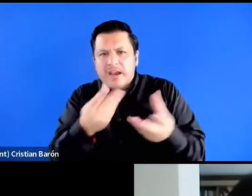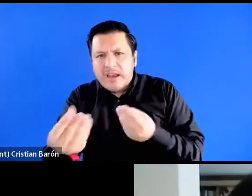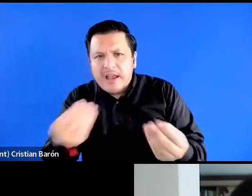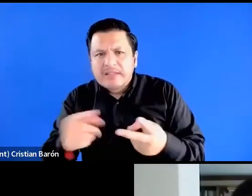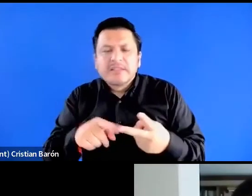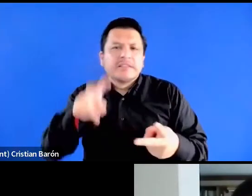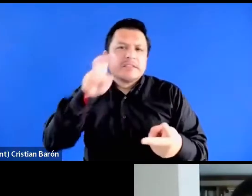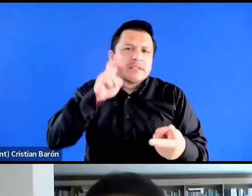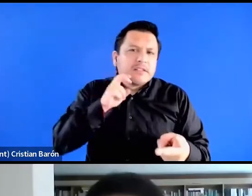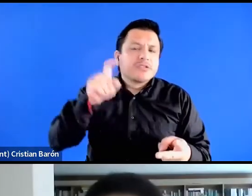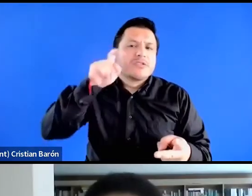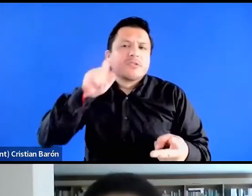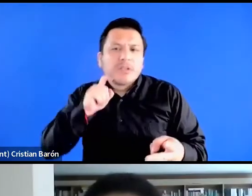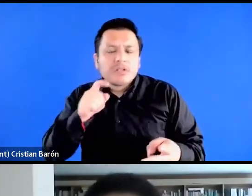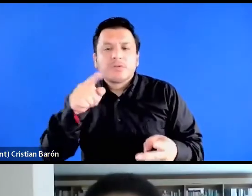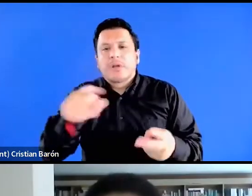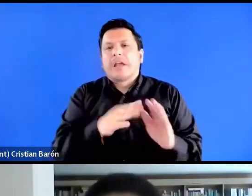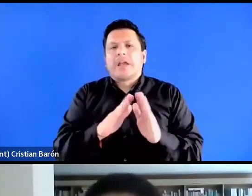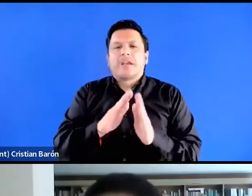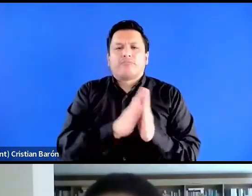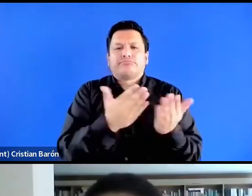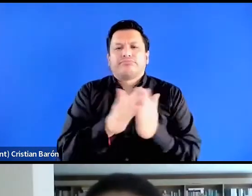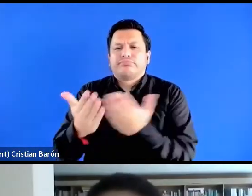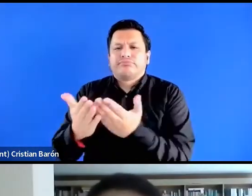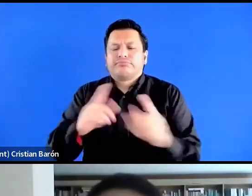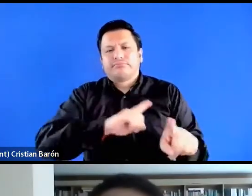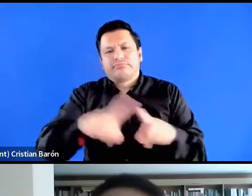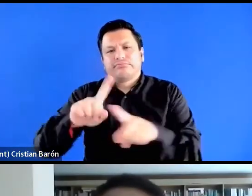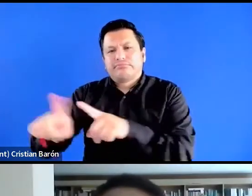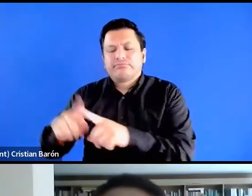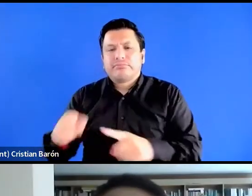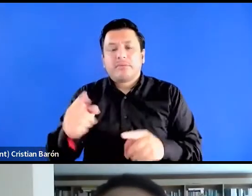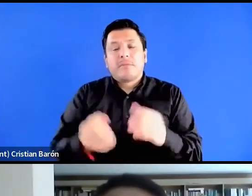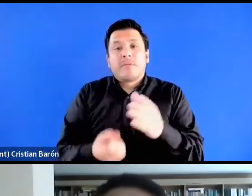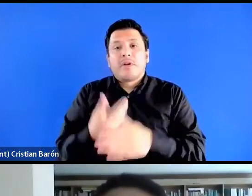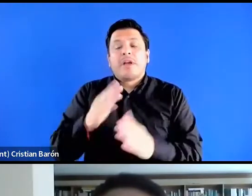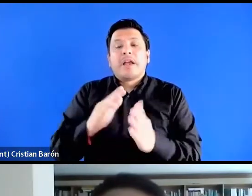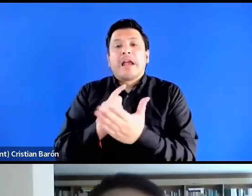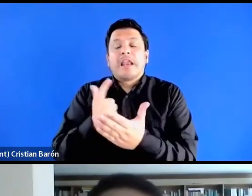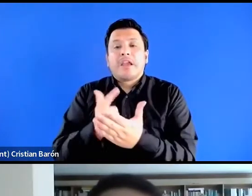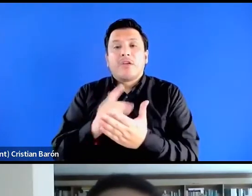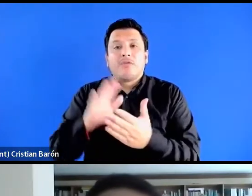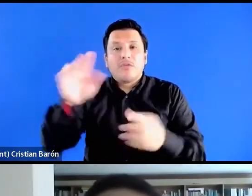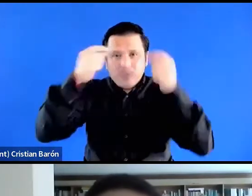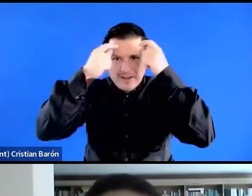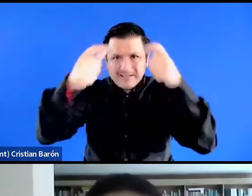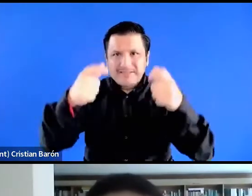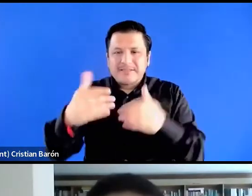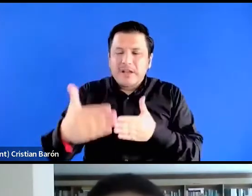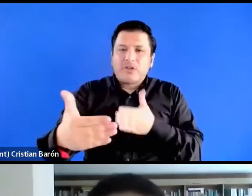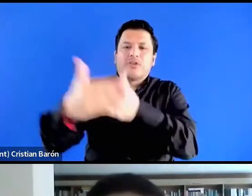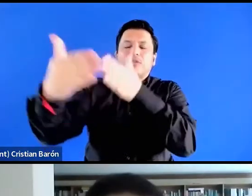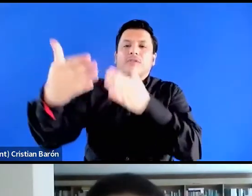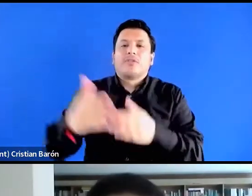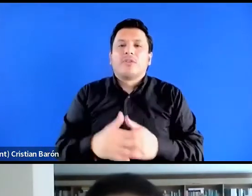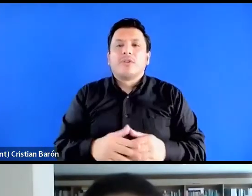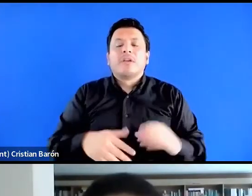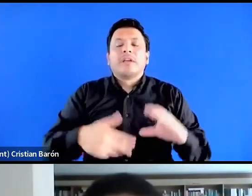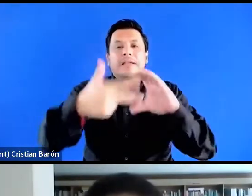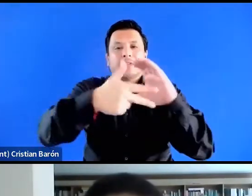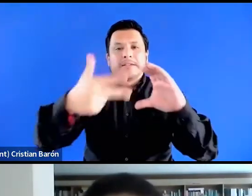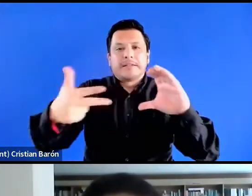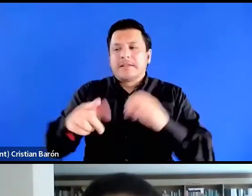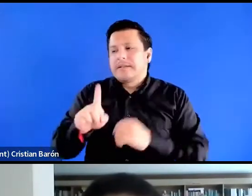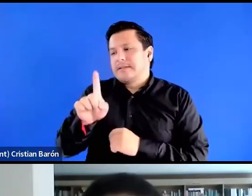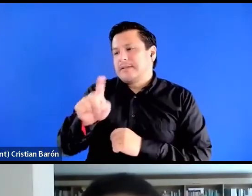Tiene varias publicaciones en las que se destaca en su libro Un golpe de Estado, la sentencia 168